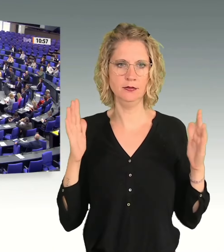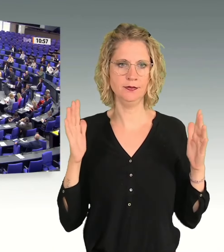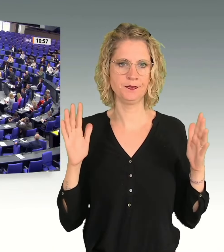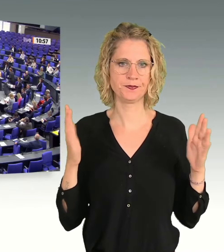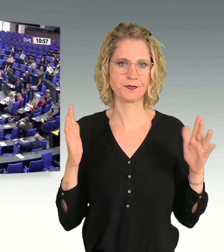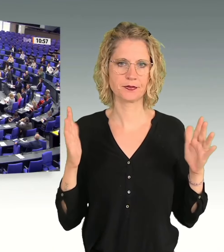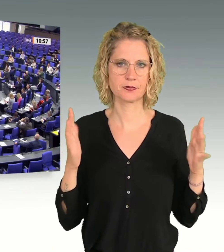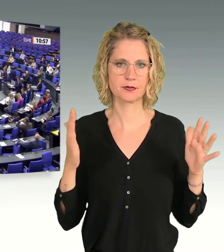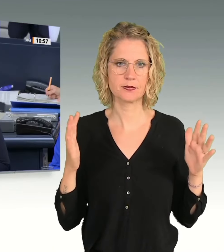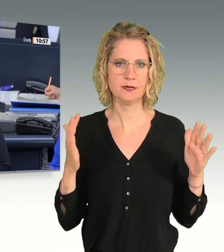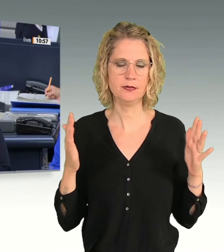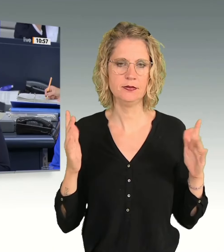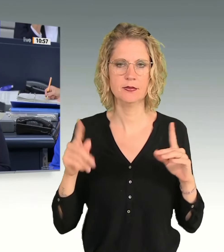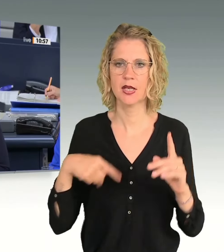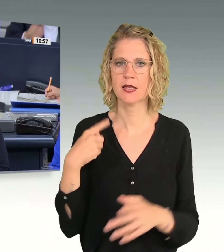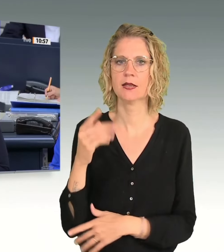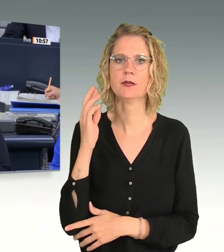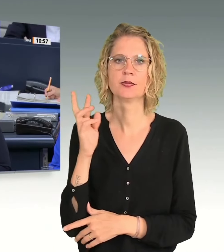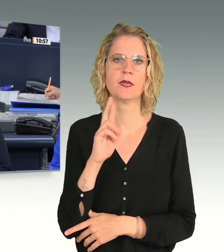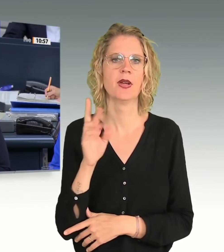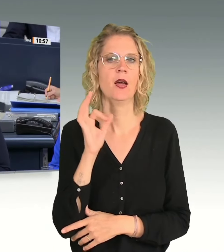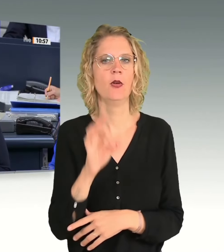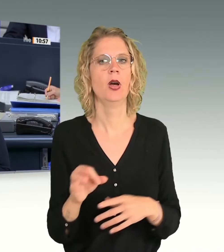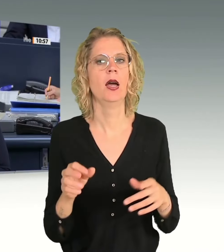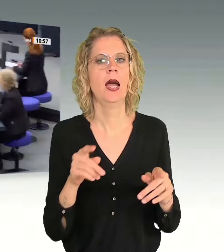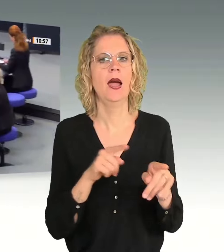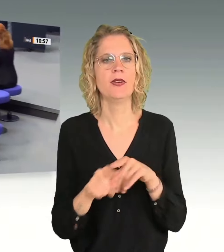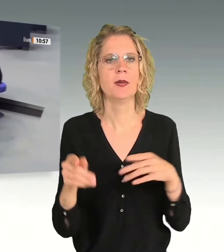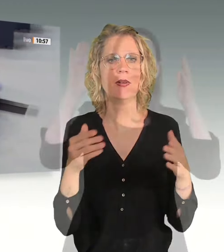Als Nächste hat das Wort für die FDP-Fraktion Katrin Henning-Plahr.